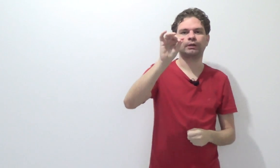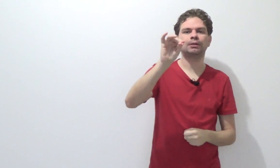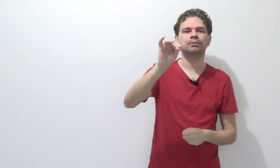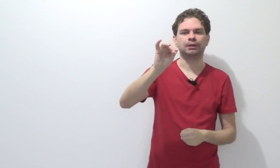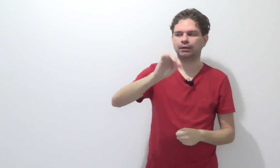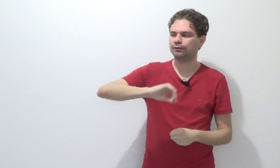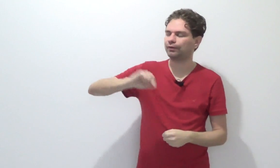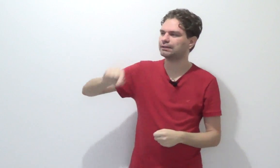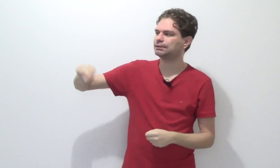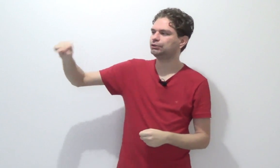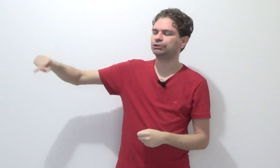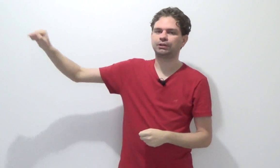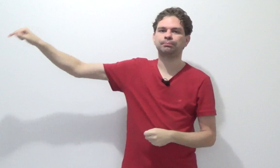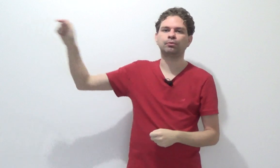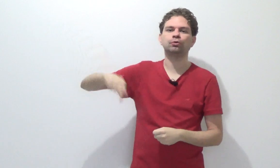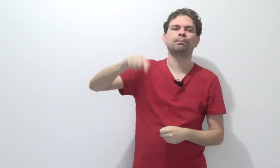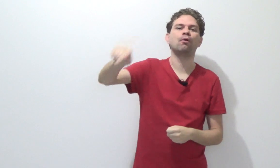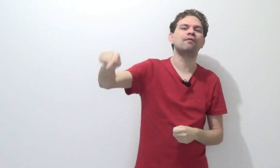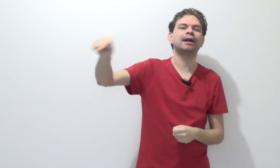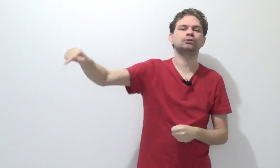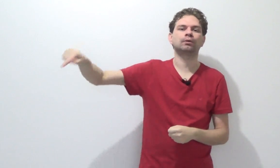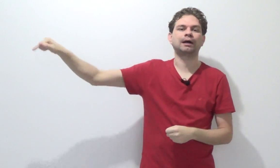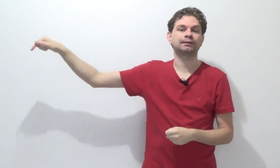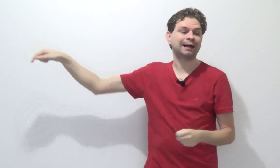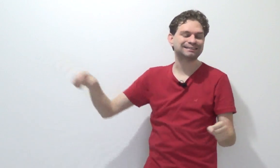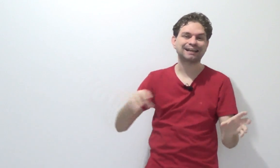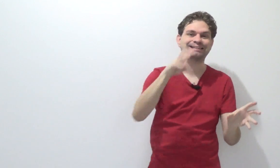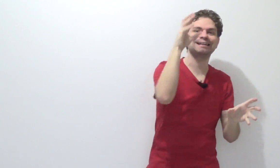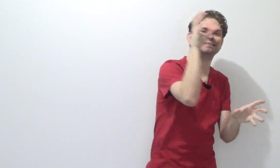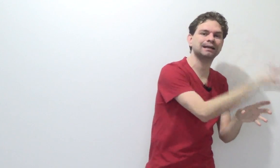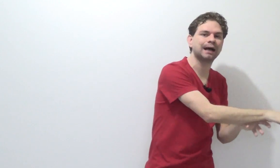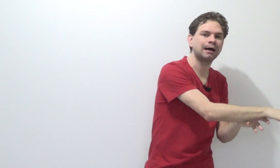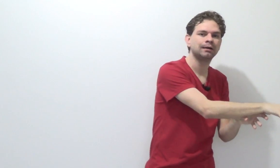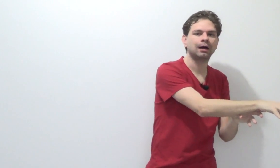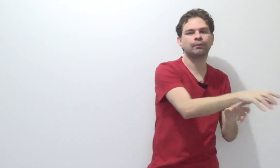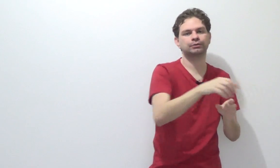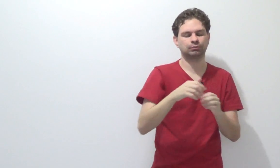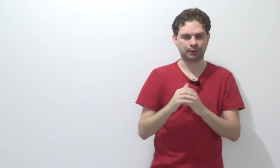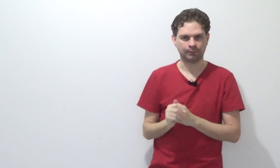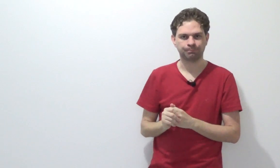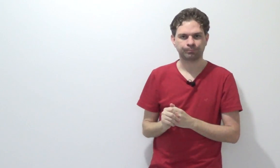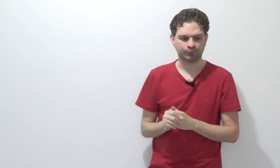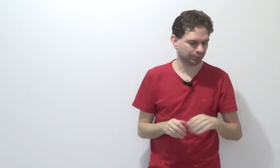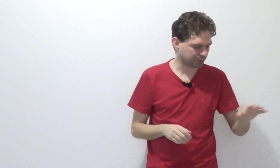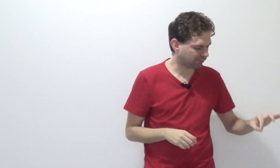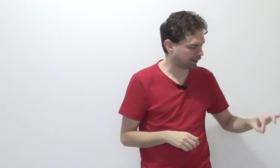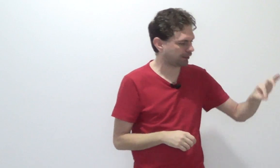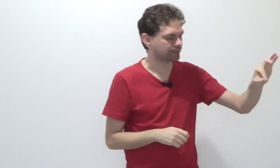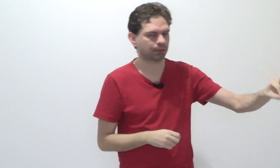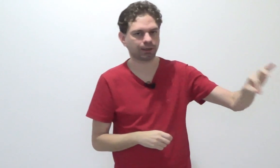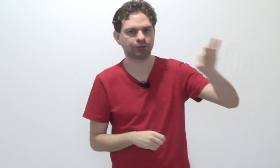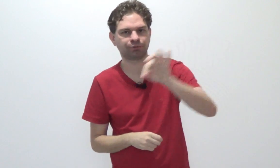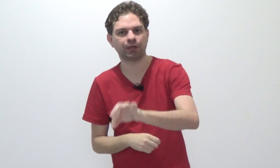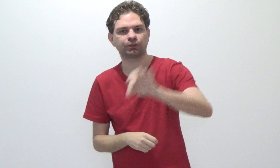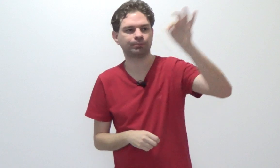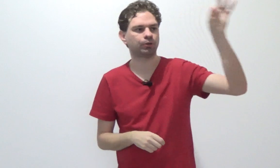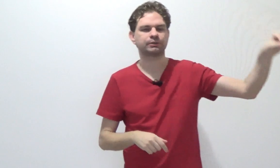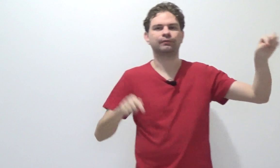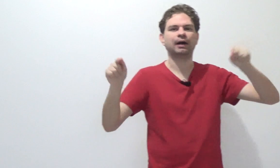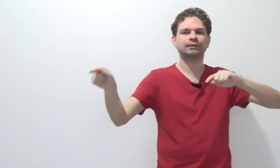crime vai se distribuindo por várias localidades até chegar a um resultado. Então você vai realizando aquela atividade criminosa em várias